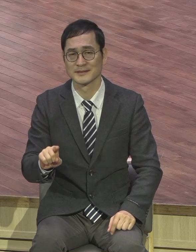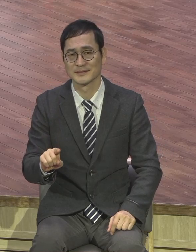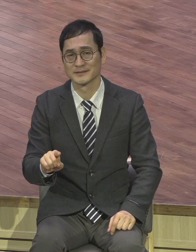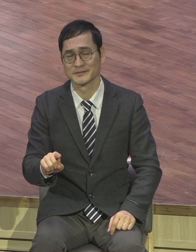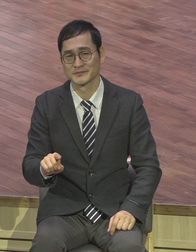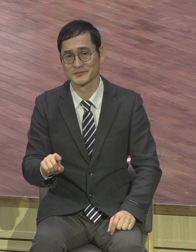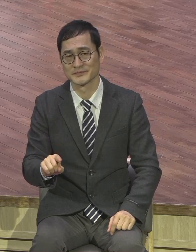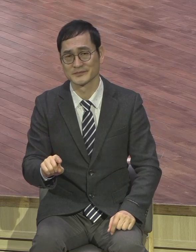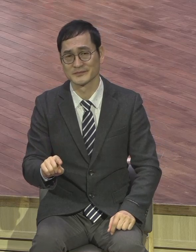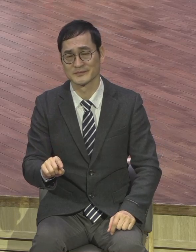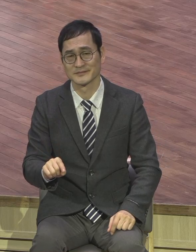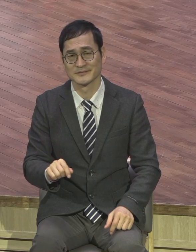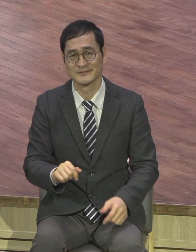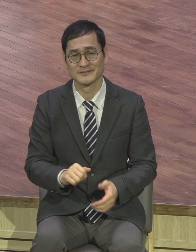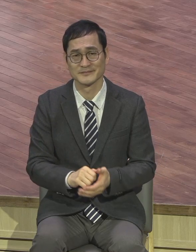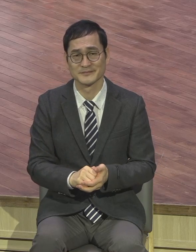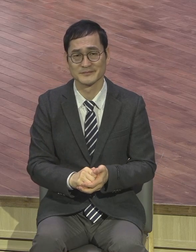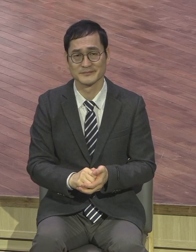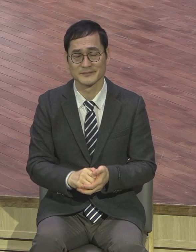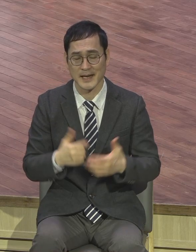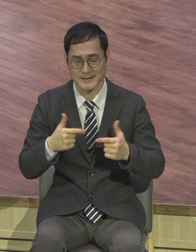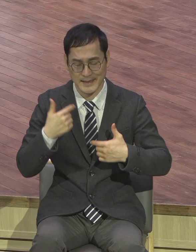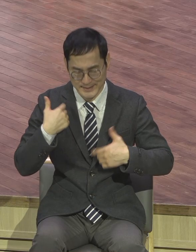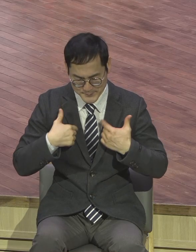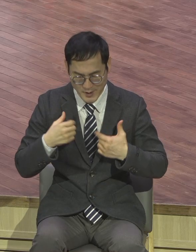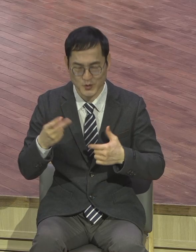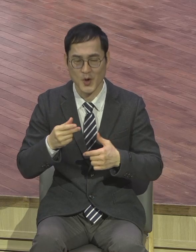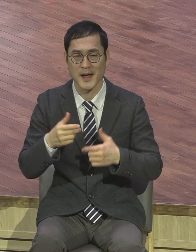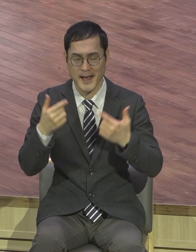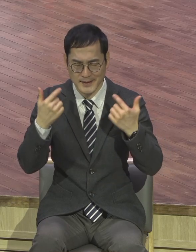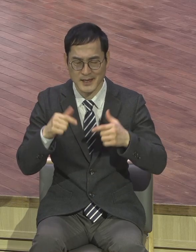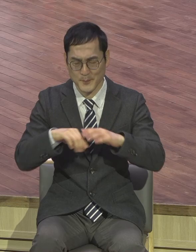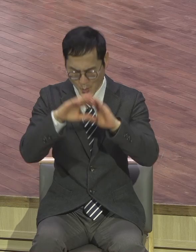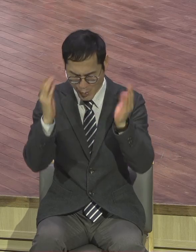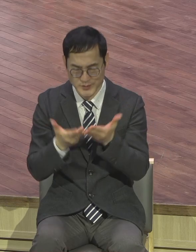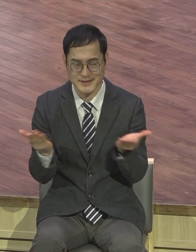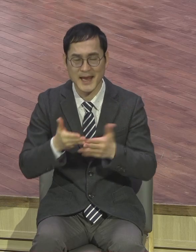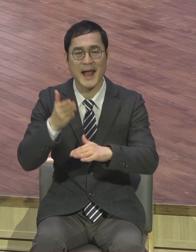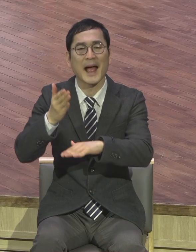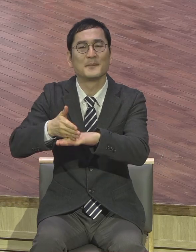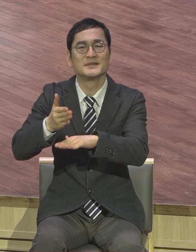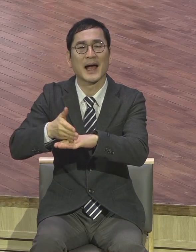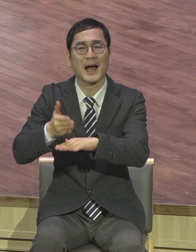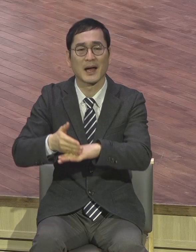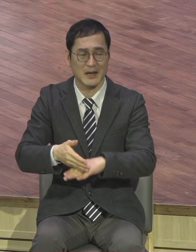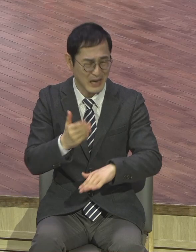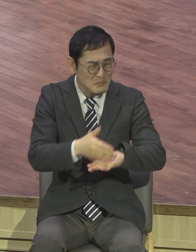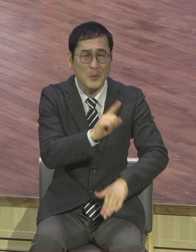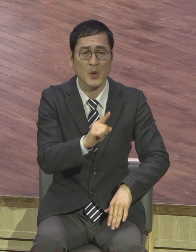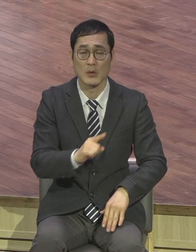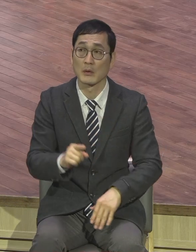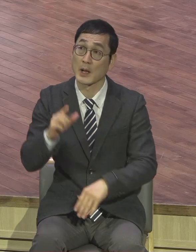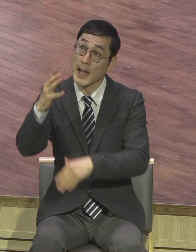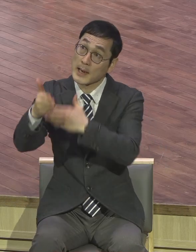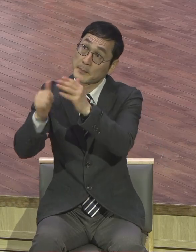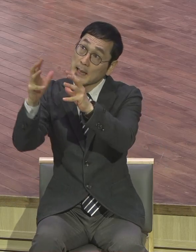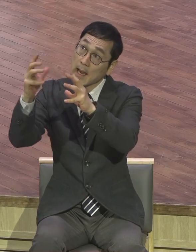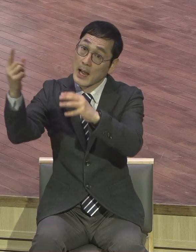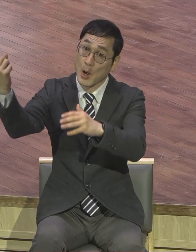범사에 감사합니까? 하나님의 나라 천국을 소유한 자는 그렇게 될 수 있다라는 말씀이에요. 이 말하는 사도